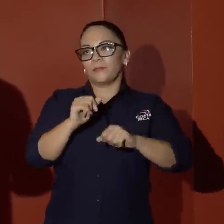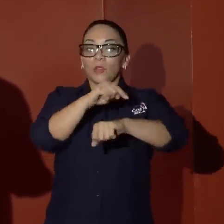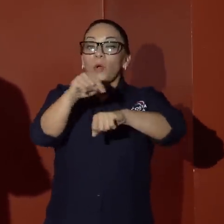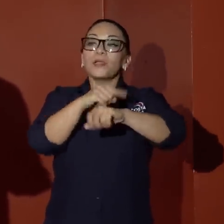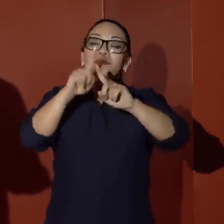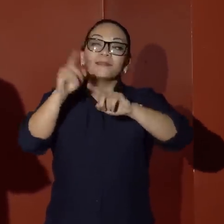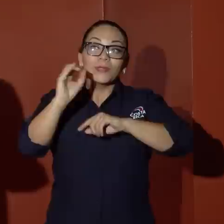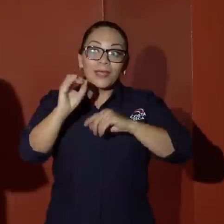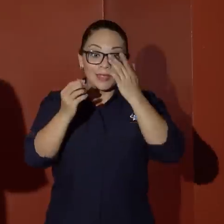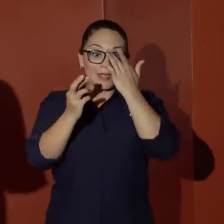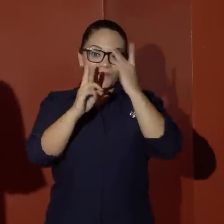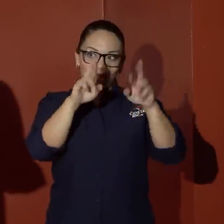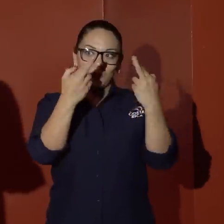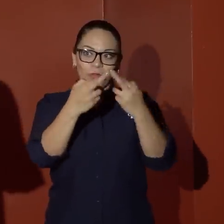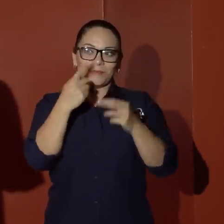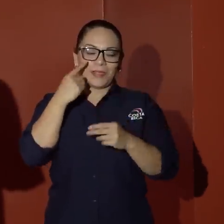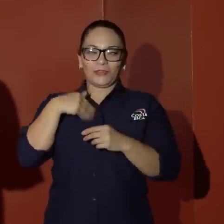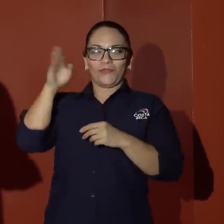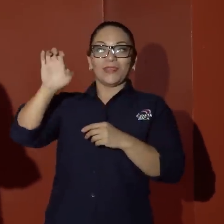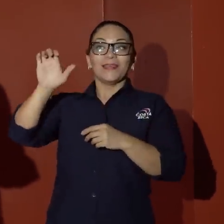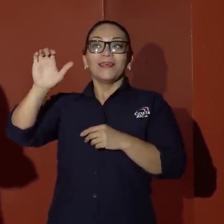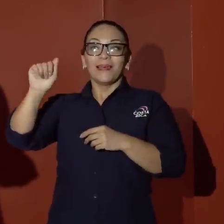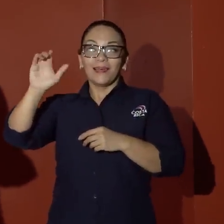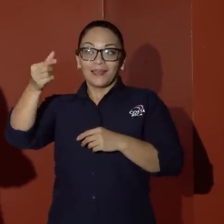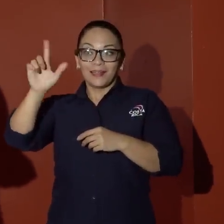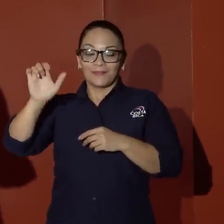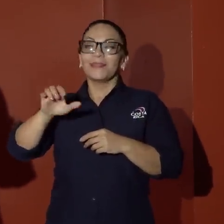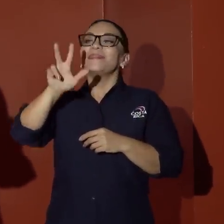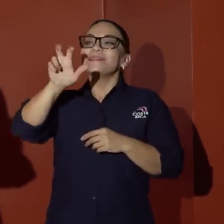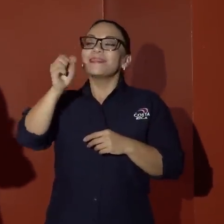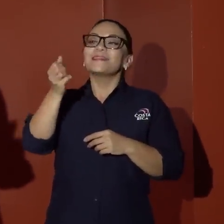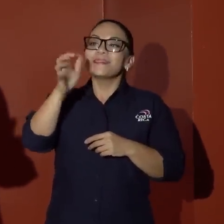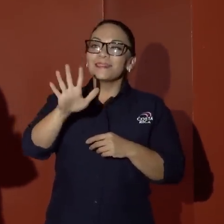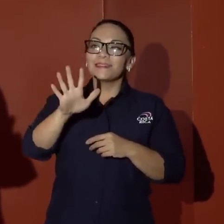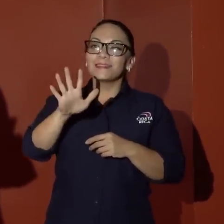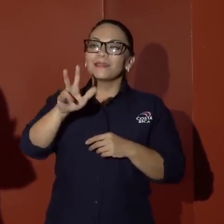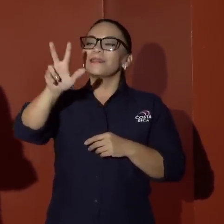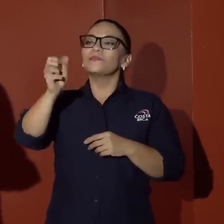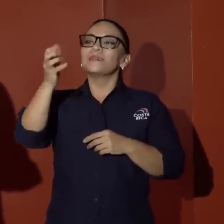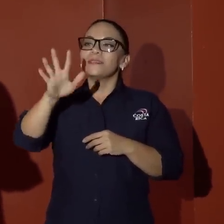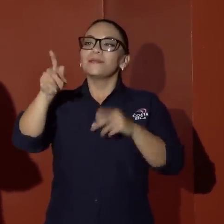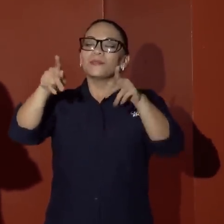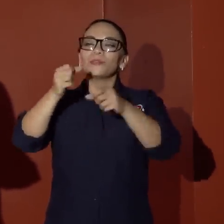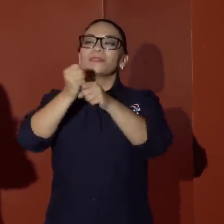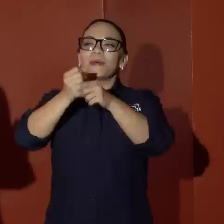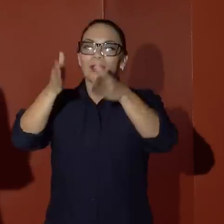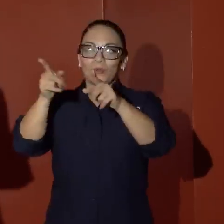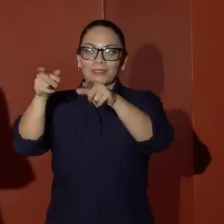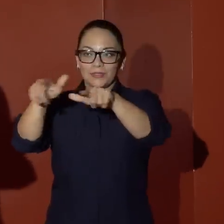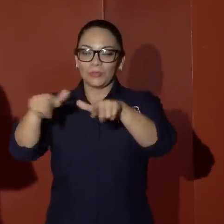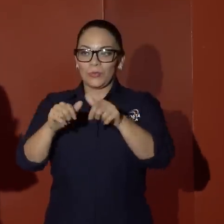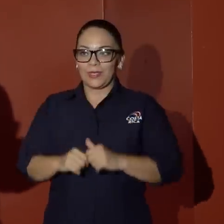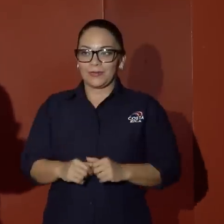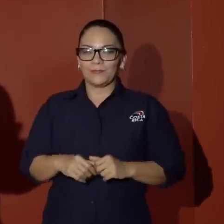jornadas extraordinarias. Ahora que estuve en Igbo 315 trabajadores 315 trabajadores ahí. Creo